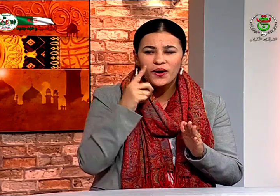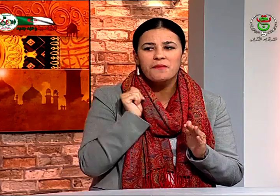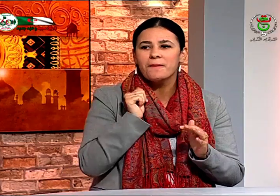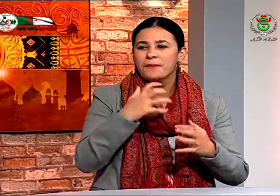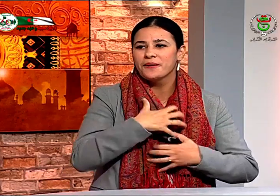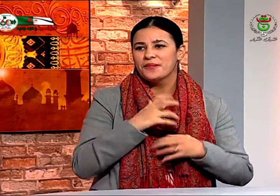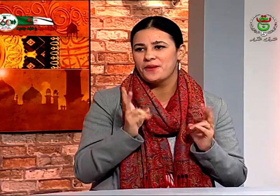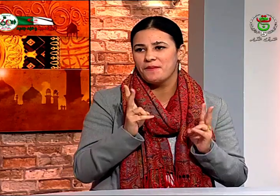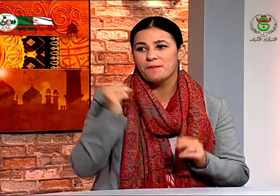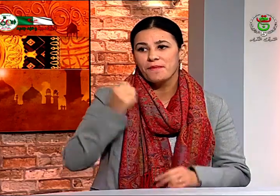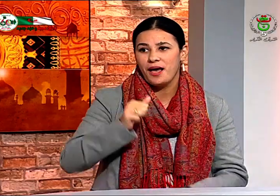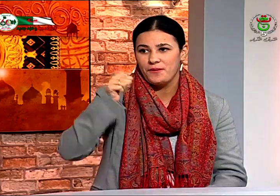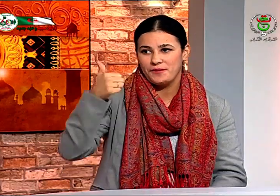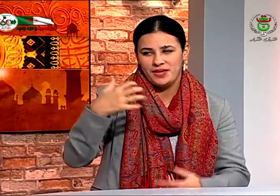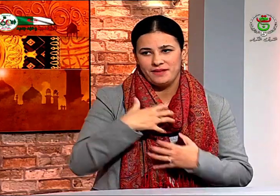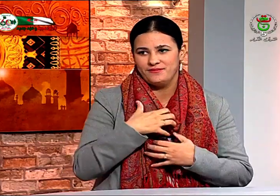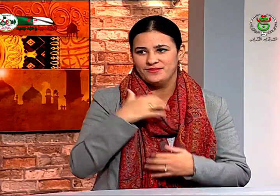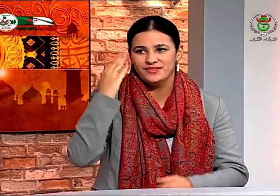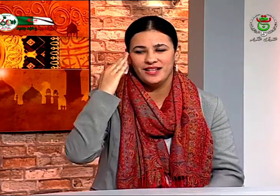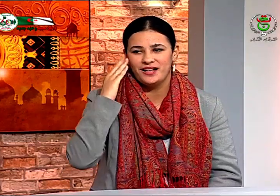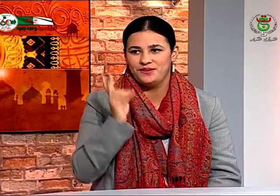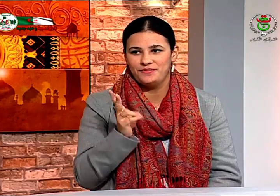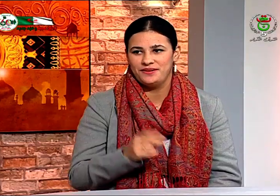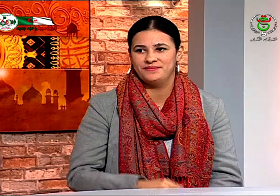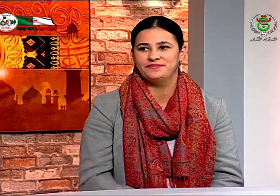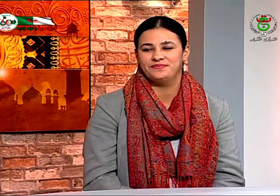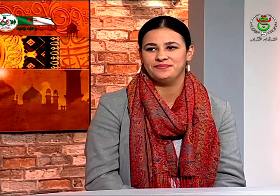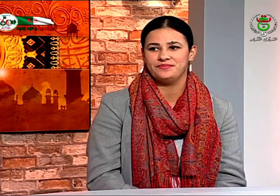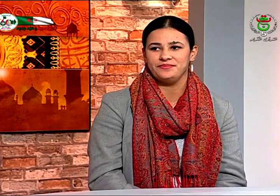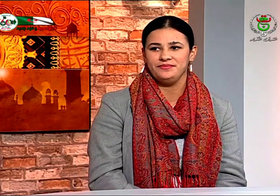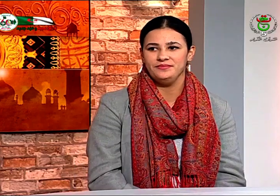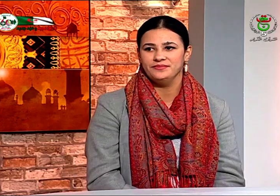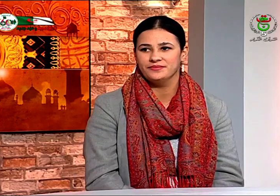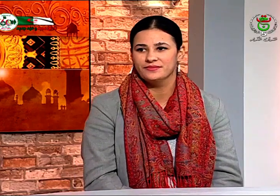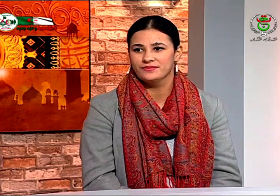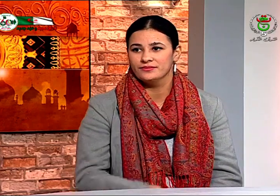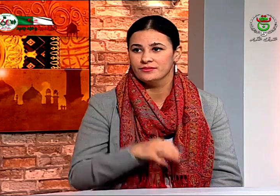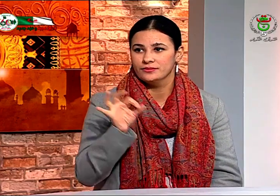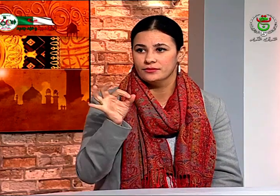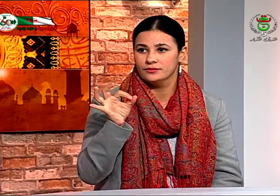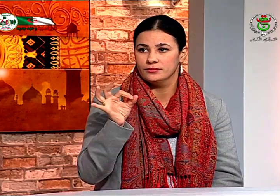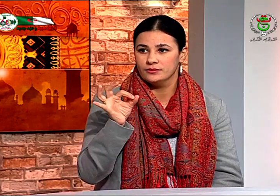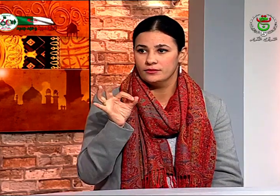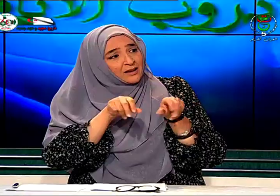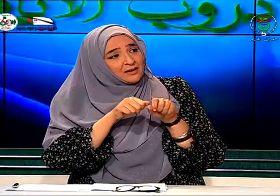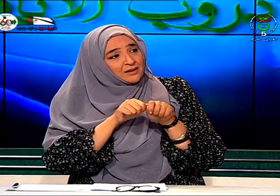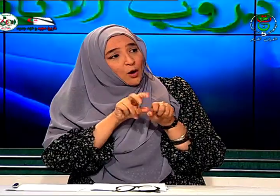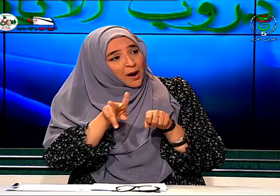تعجبوا من أمره وكانوا في حالة صدمة لكن أنت لديك أخ توأم